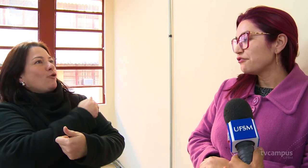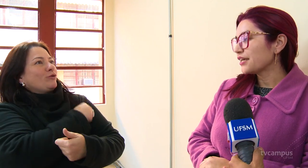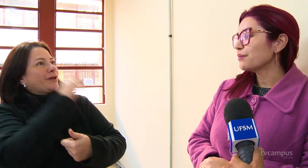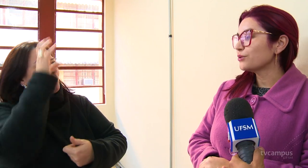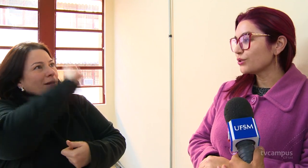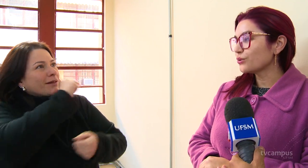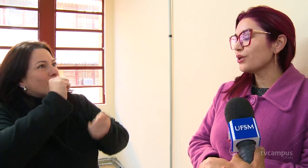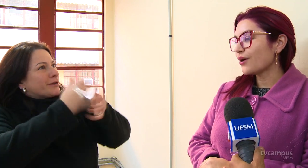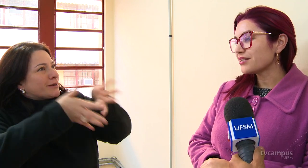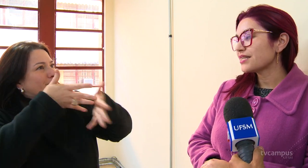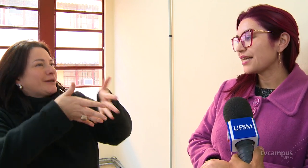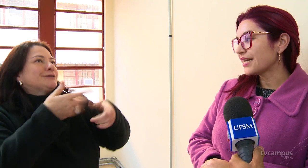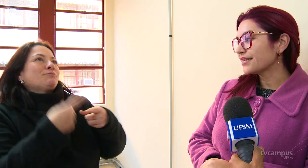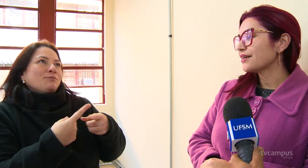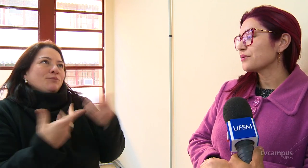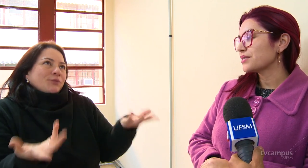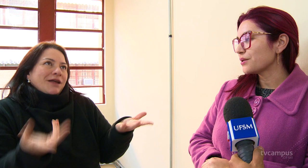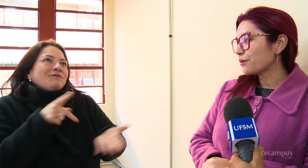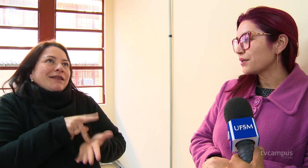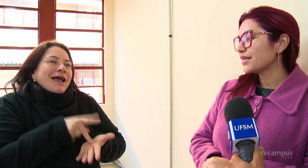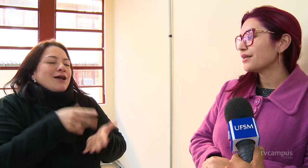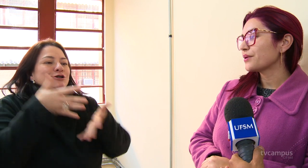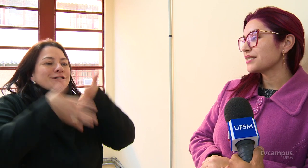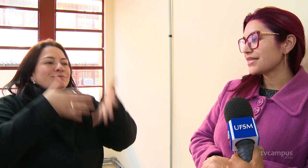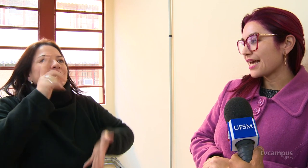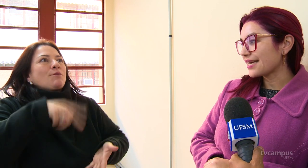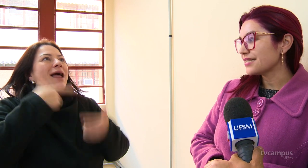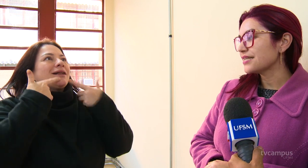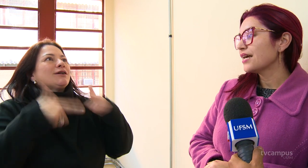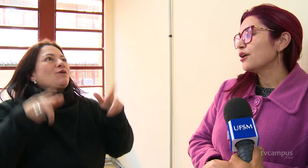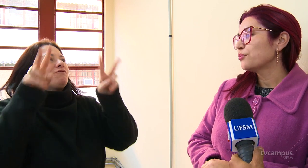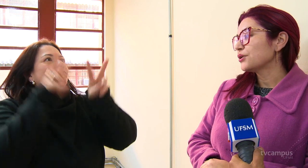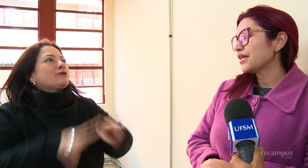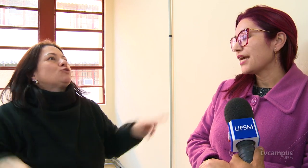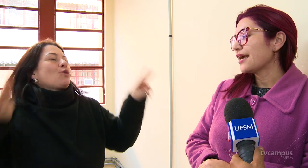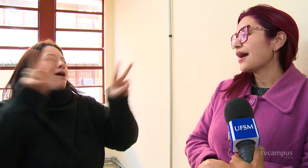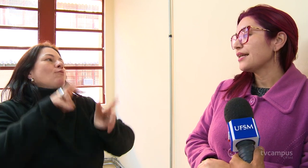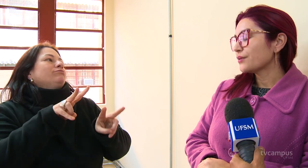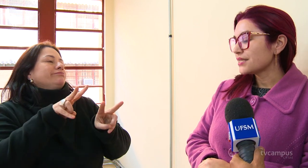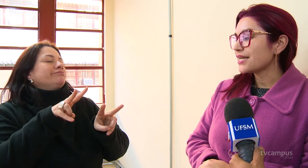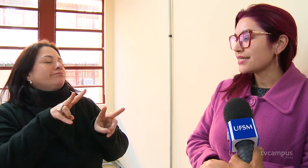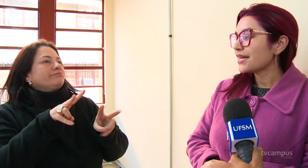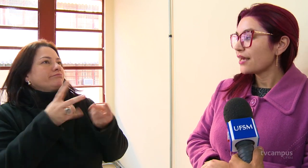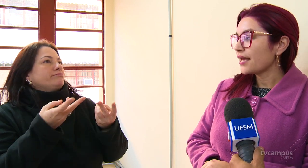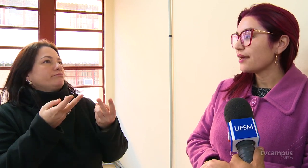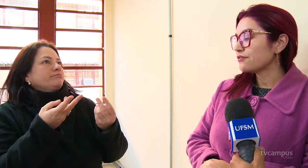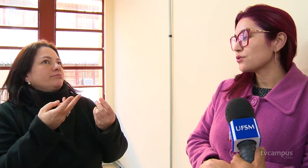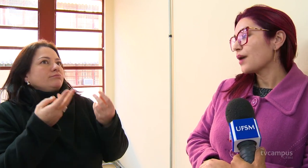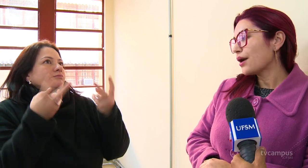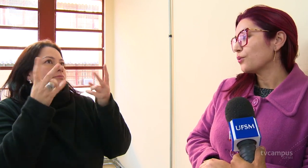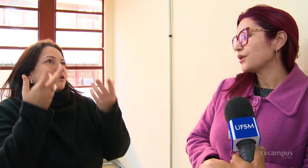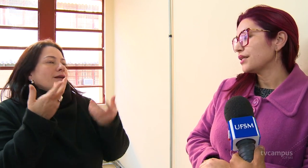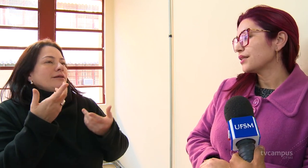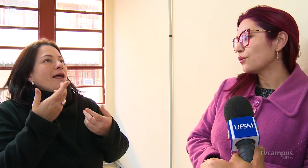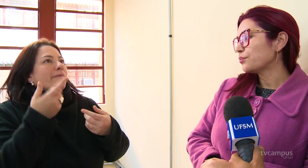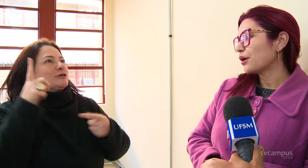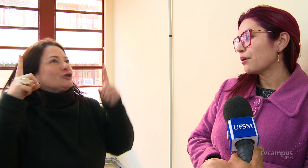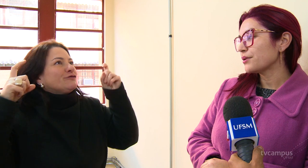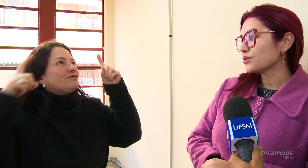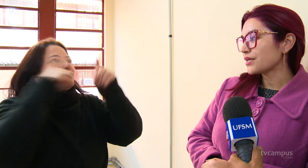fiquei muito orgulhosa dela, que conseguiu aprender língua de sinais, porque a língua de sinais é visual. Então, para uma pessoa